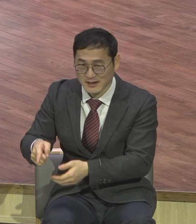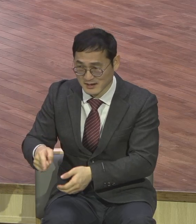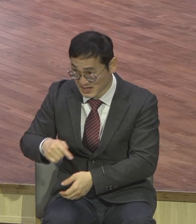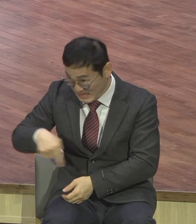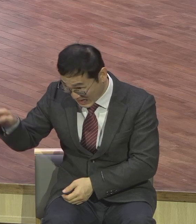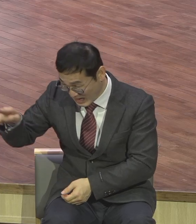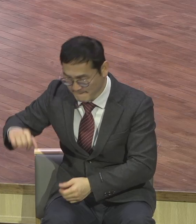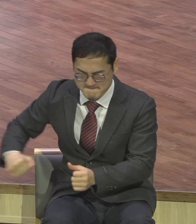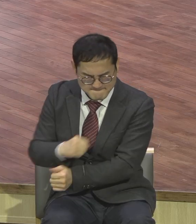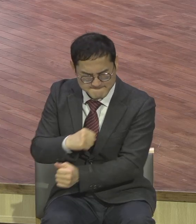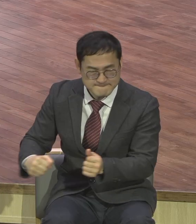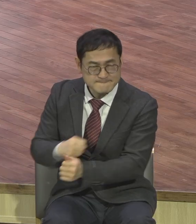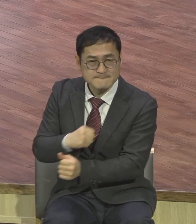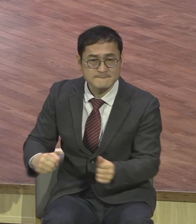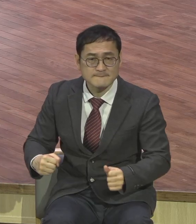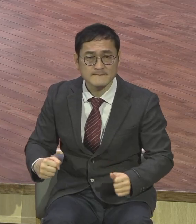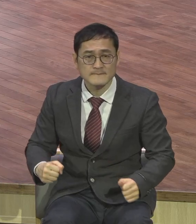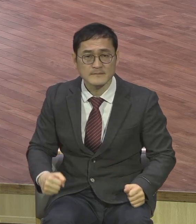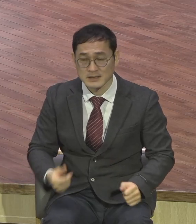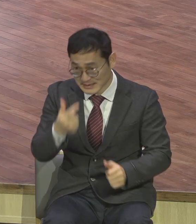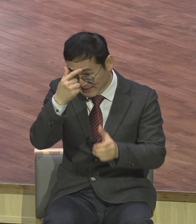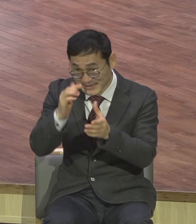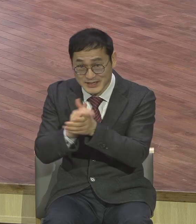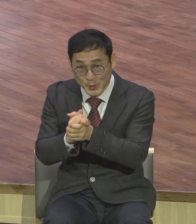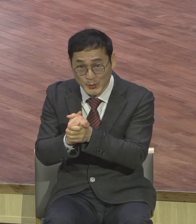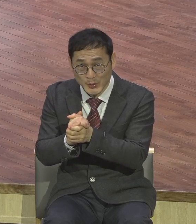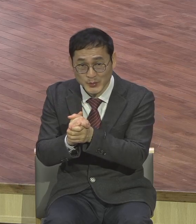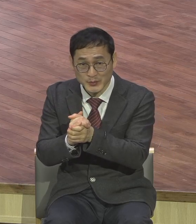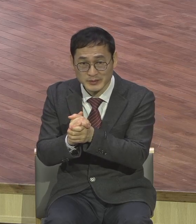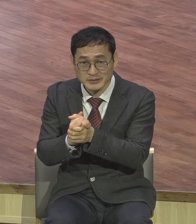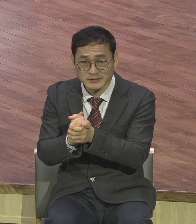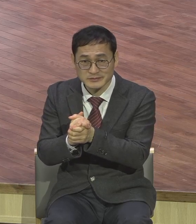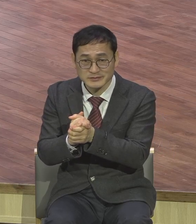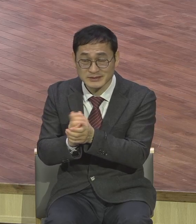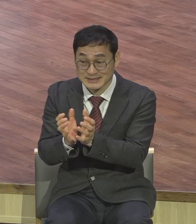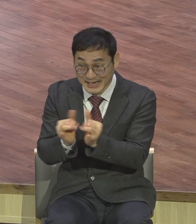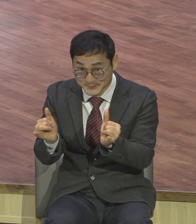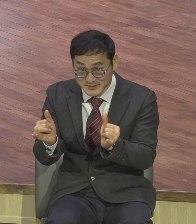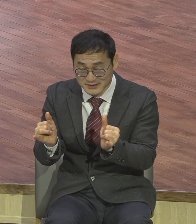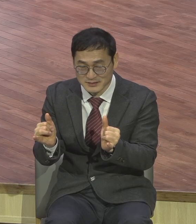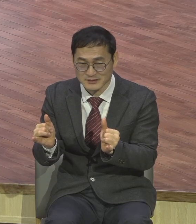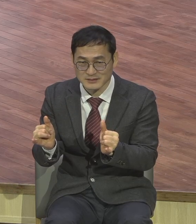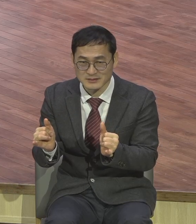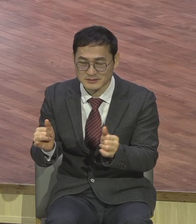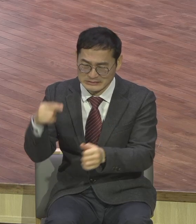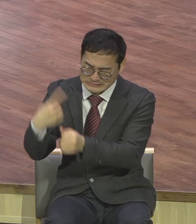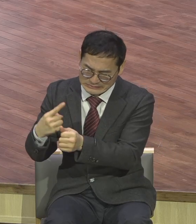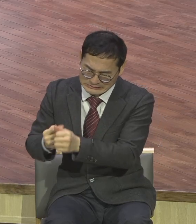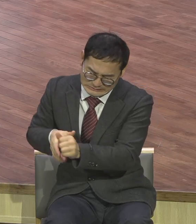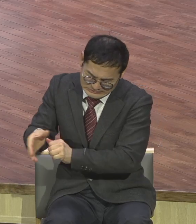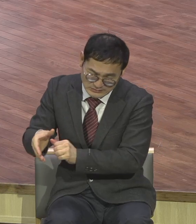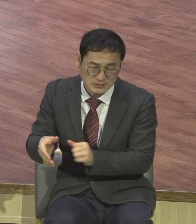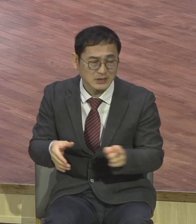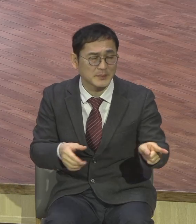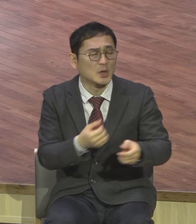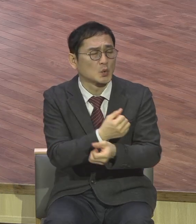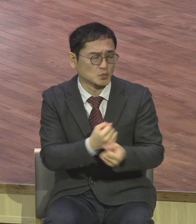그렇게 기독교인들 비난한 것까지도 용서받을 수 있다 그런 사람 많잖아요